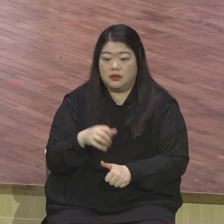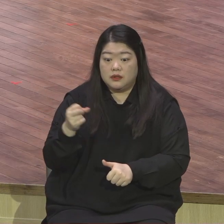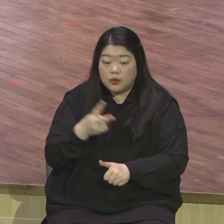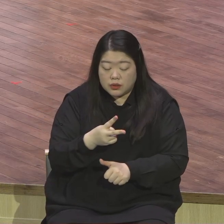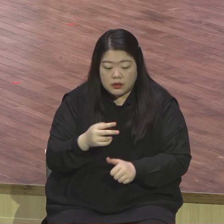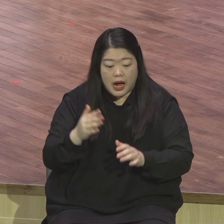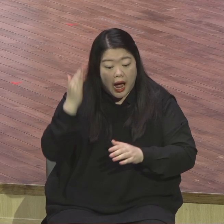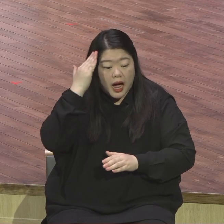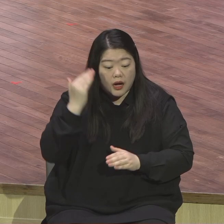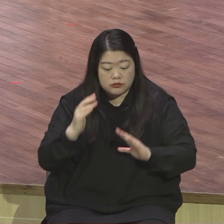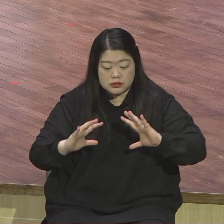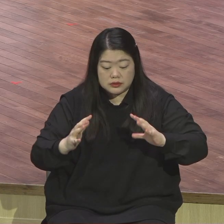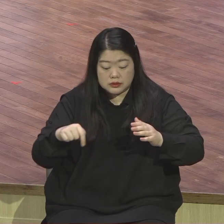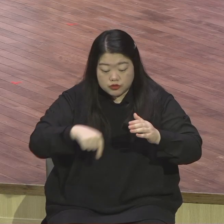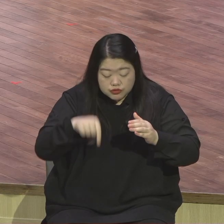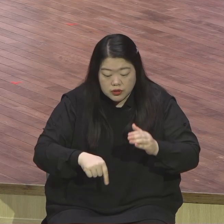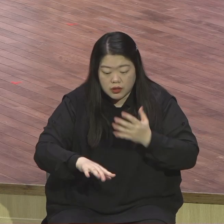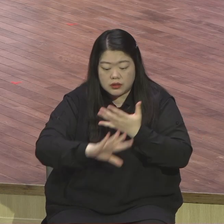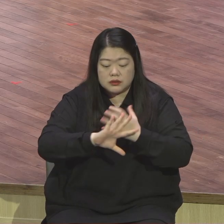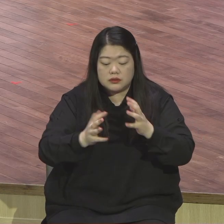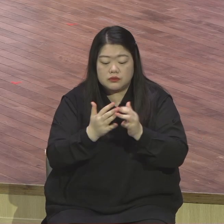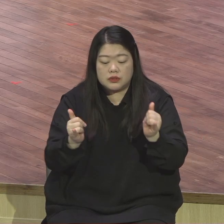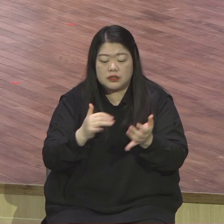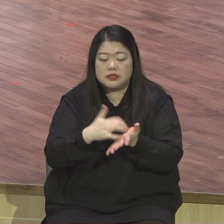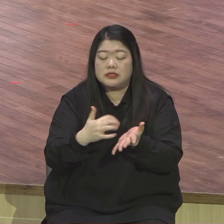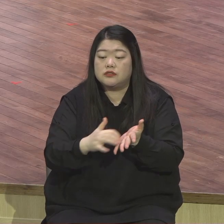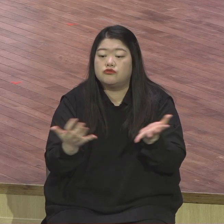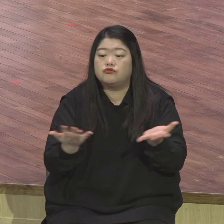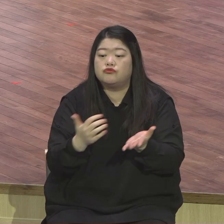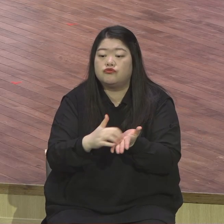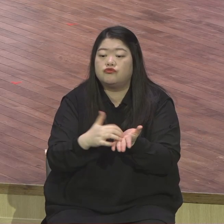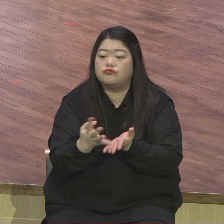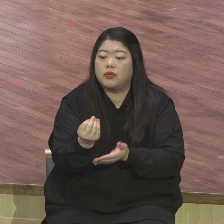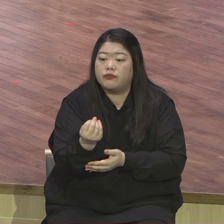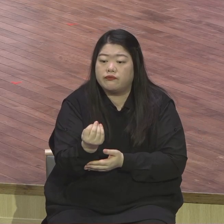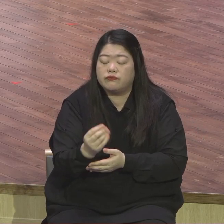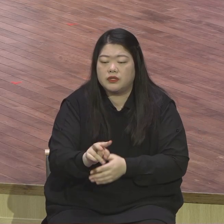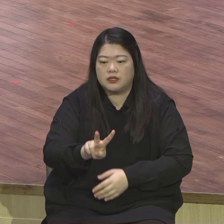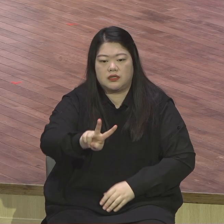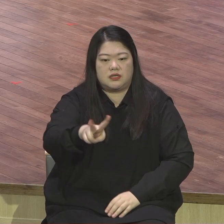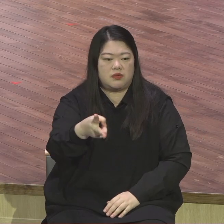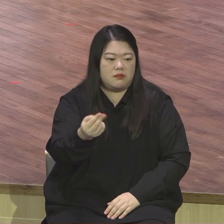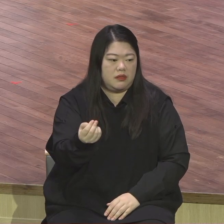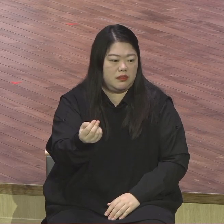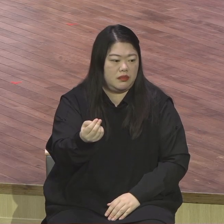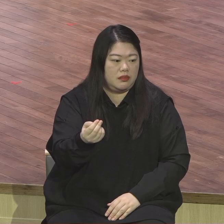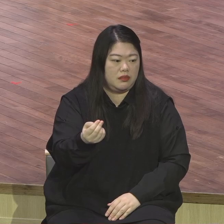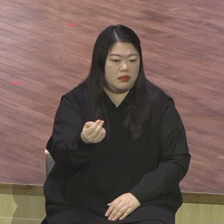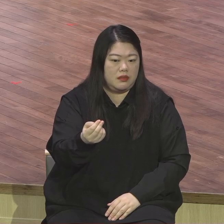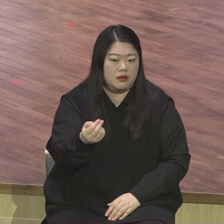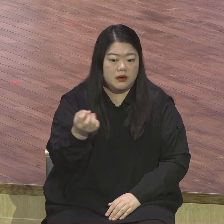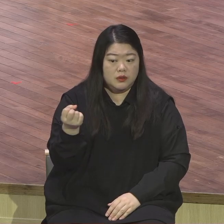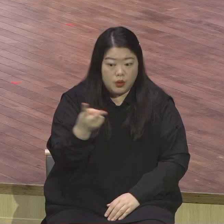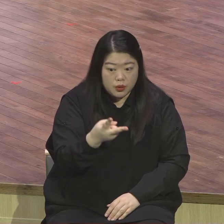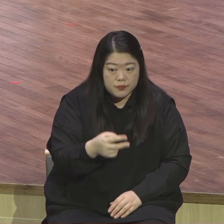넘는 다민족이 지금 살고 있고 우리나라의 지금 다민족 우리 청소년들이 얼마나 되느냐